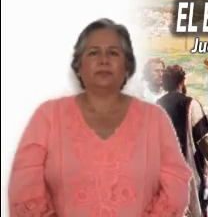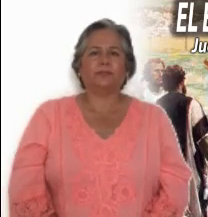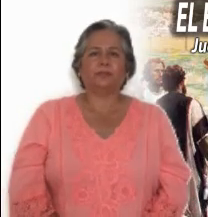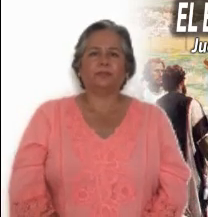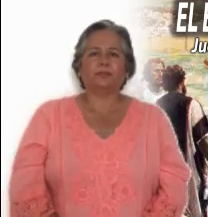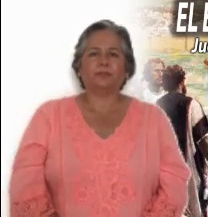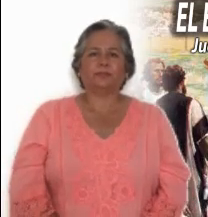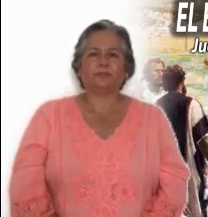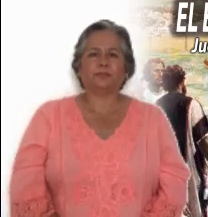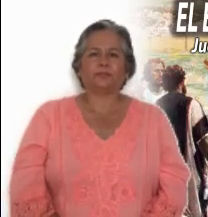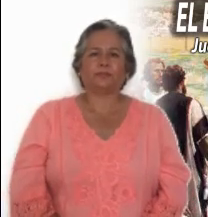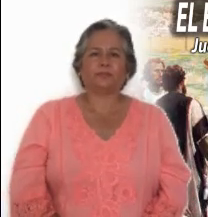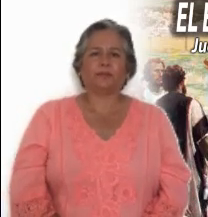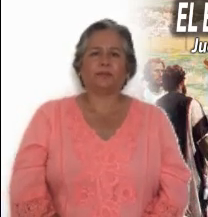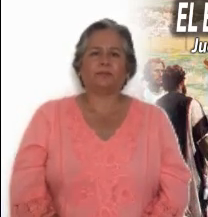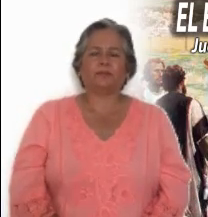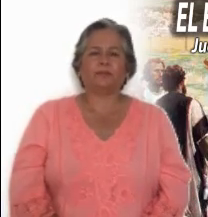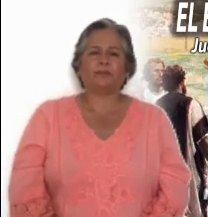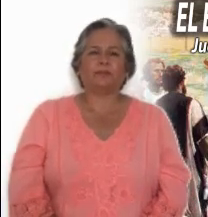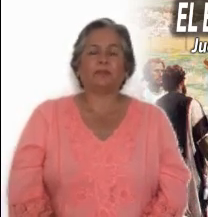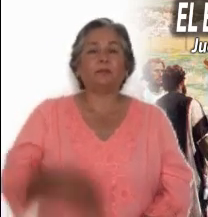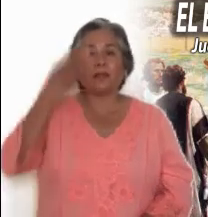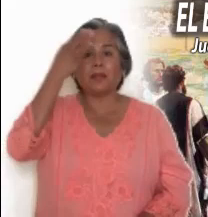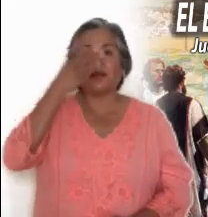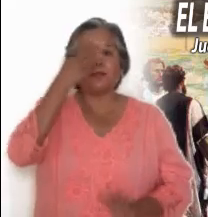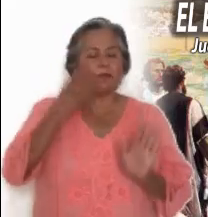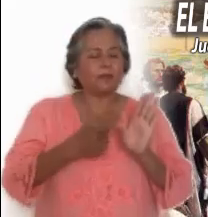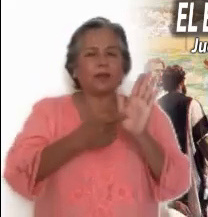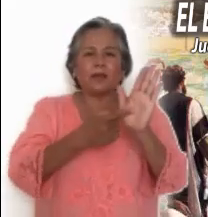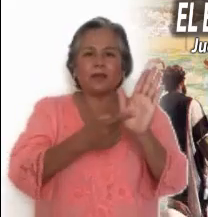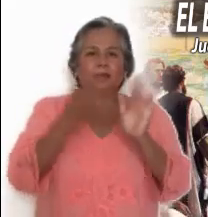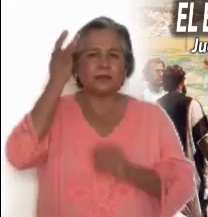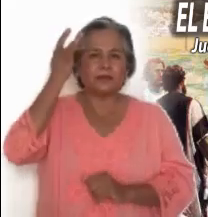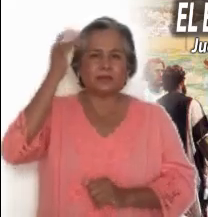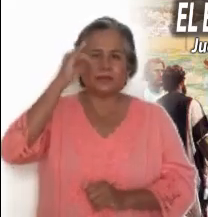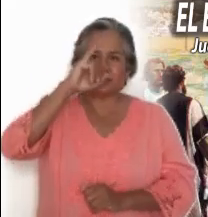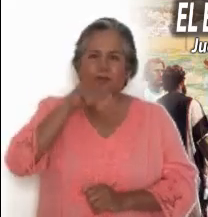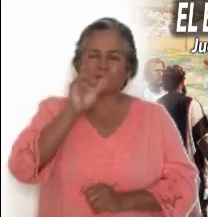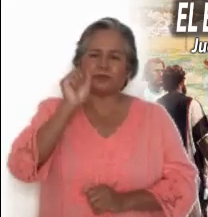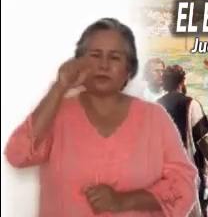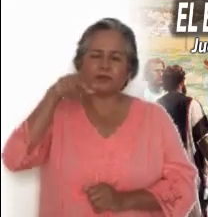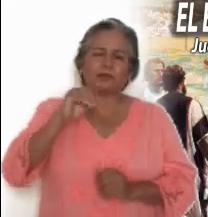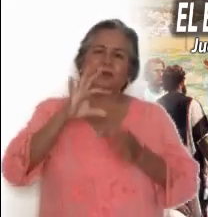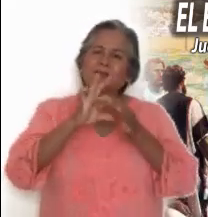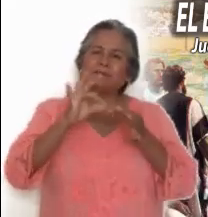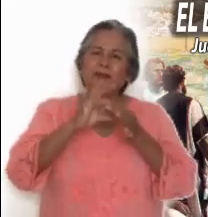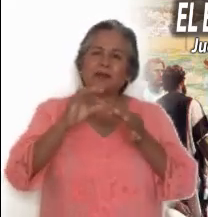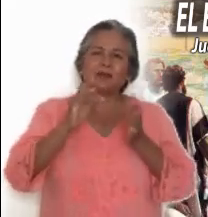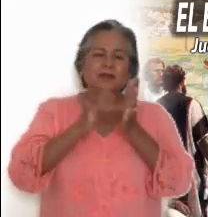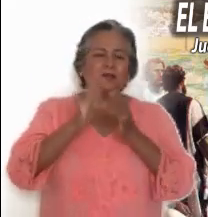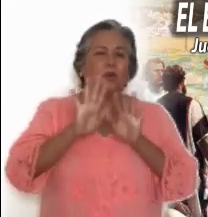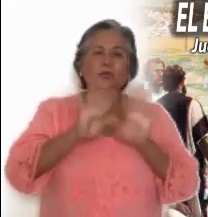Con su peculiar estilo de comunicarnos el mensaje, San Juan nos pone en el ambiente de una despedida.